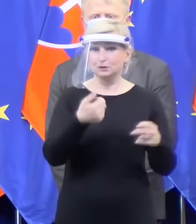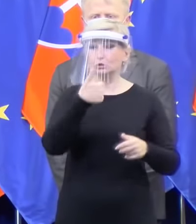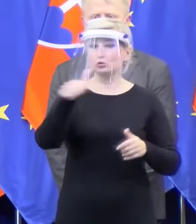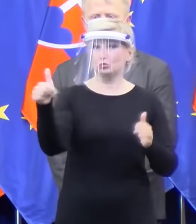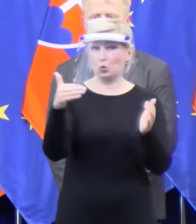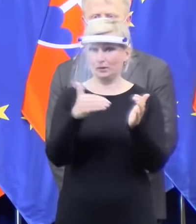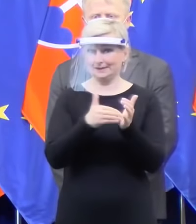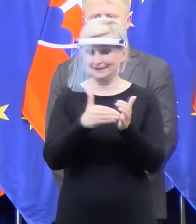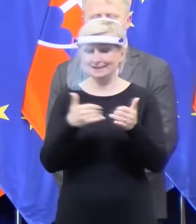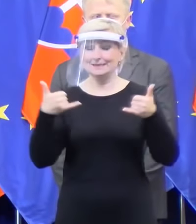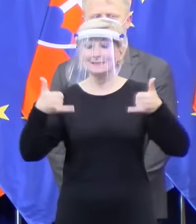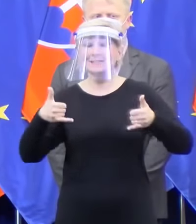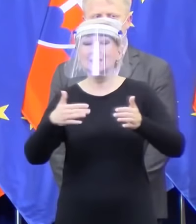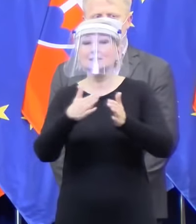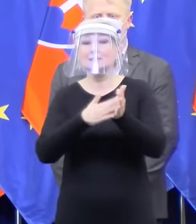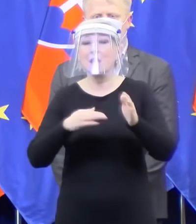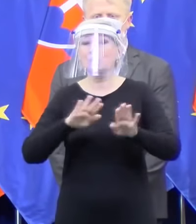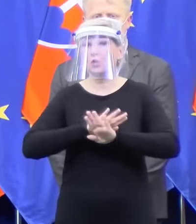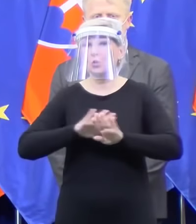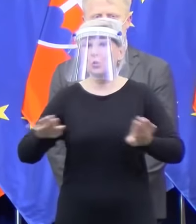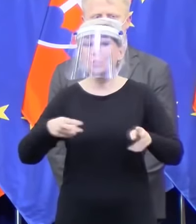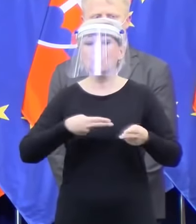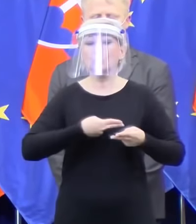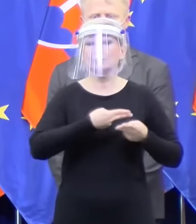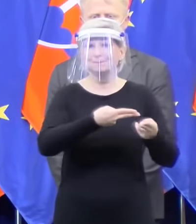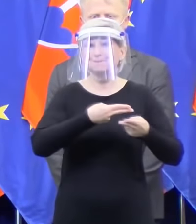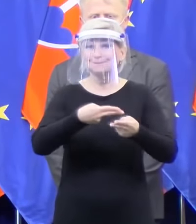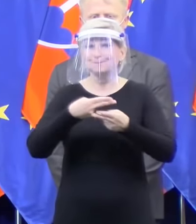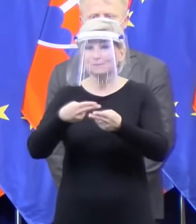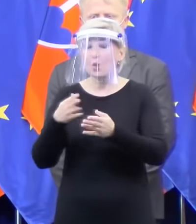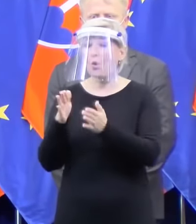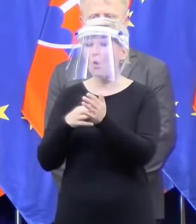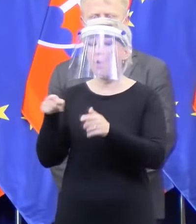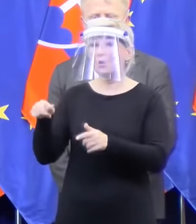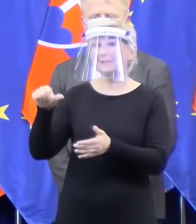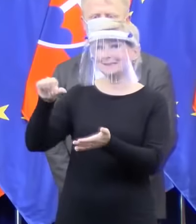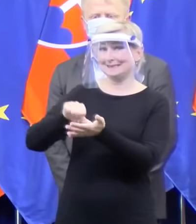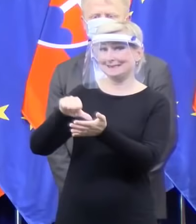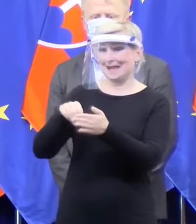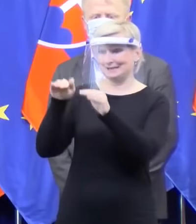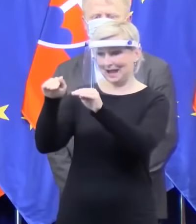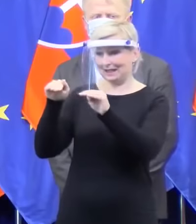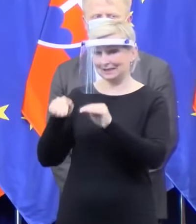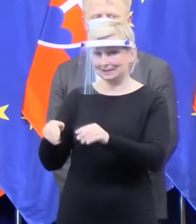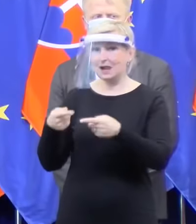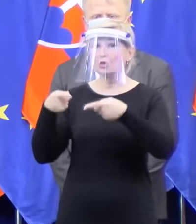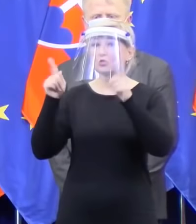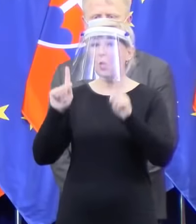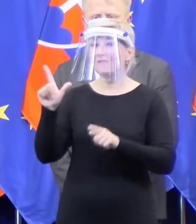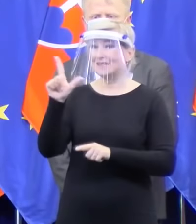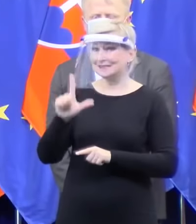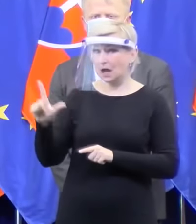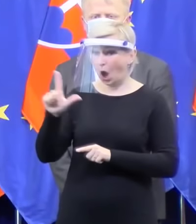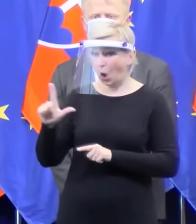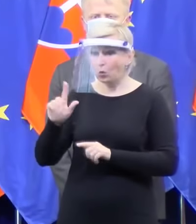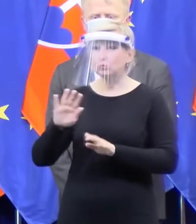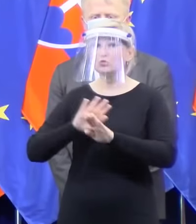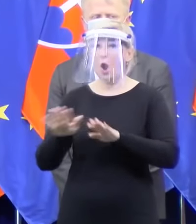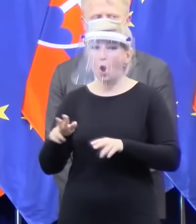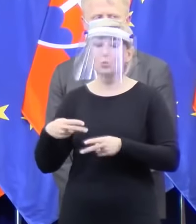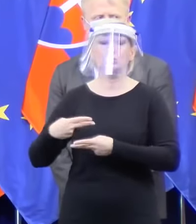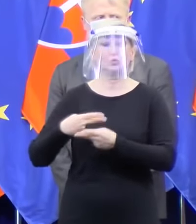distribúciu z centrálneho skladu zo slovenské ľubče po celom Slovensku tak, aby čo